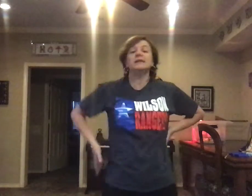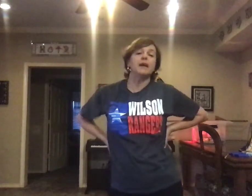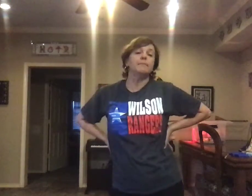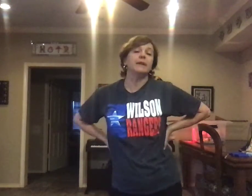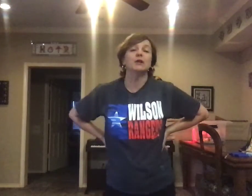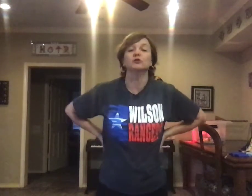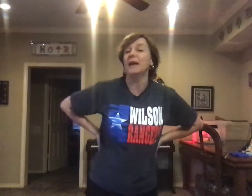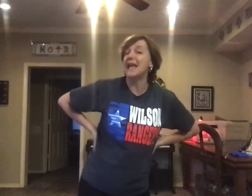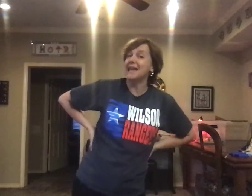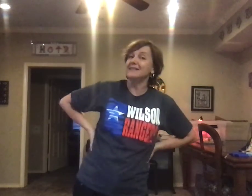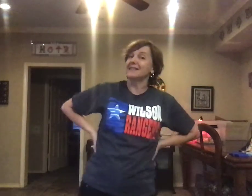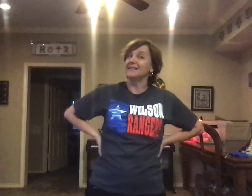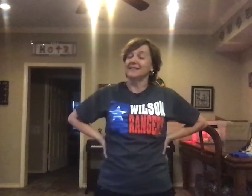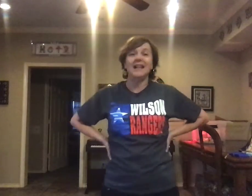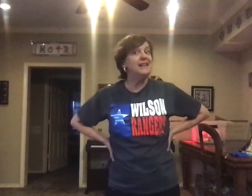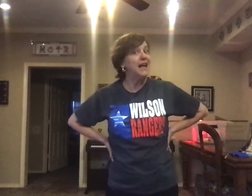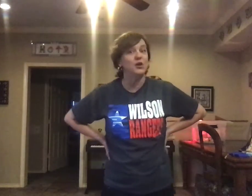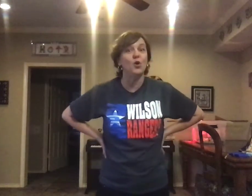diciembre, los meses del año.